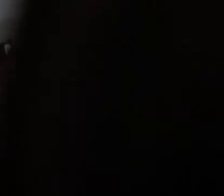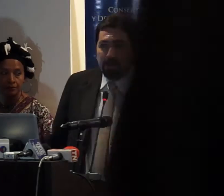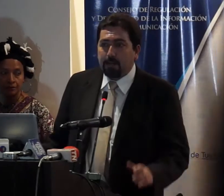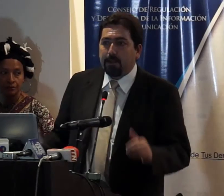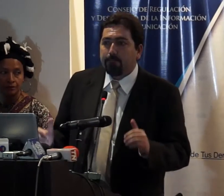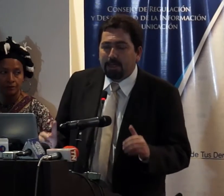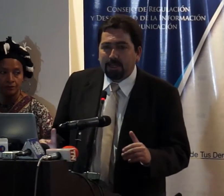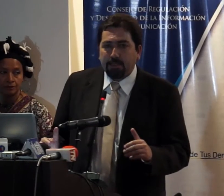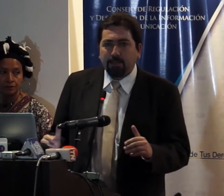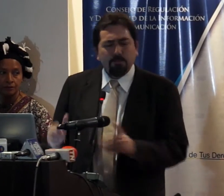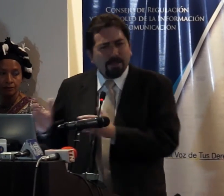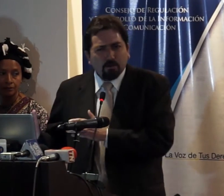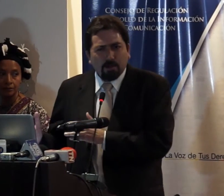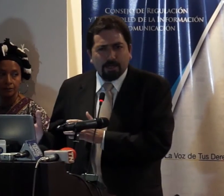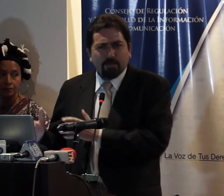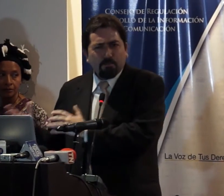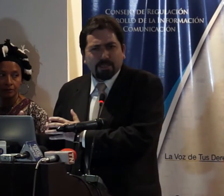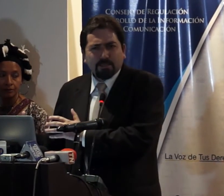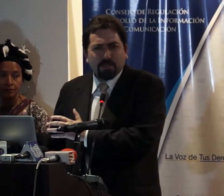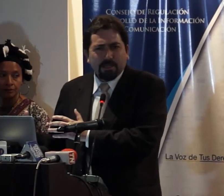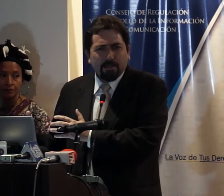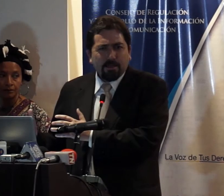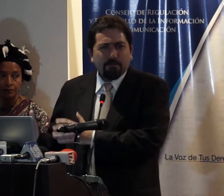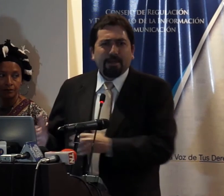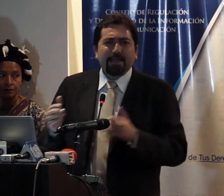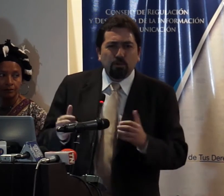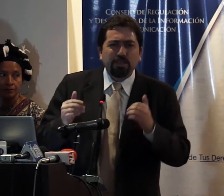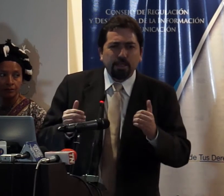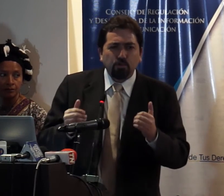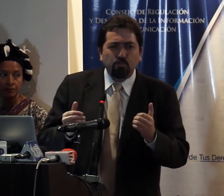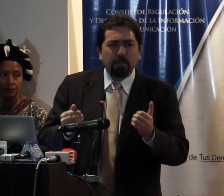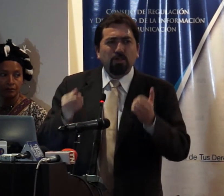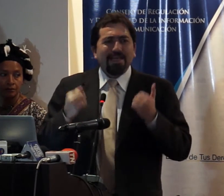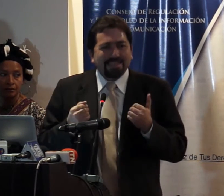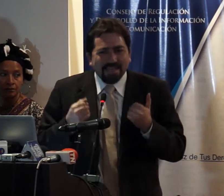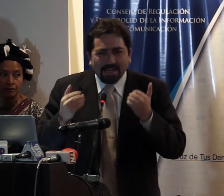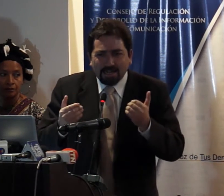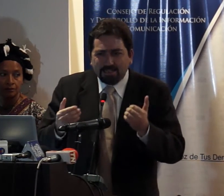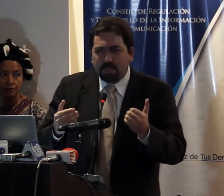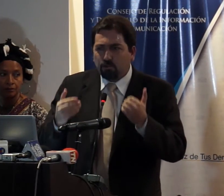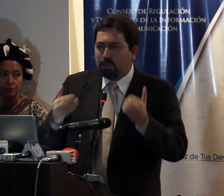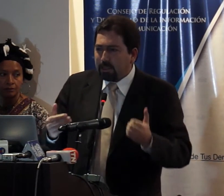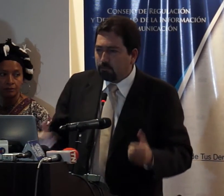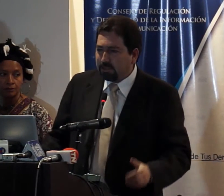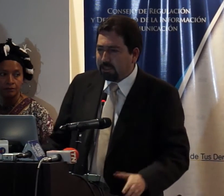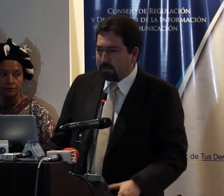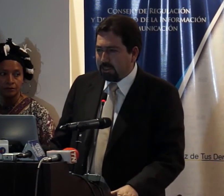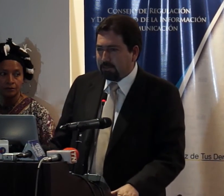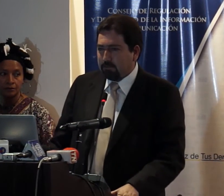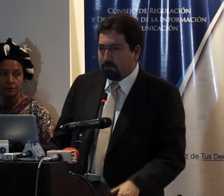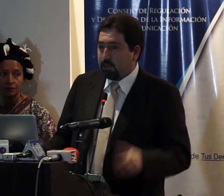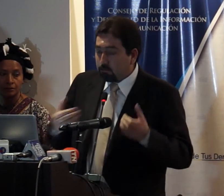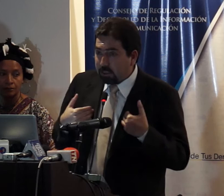la exclusión de la palabra ¿para qué? no para controlar no para sancionar para que los derechos humanos sean realizados en nuestras